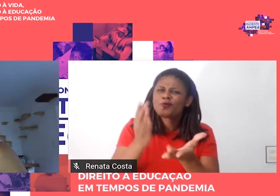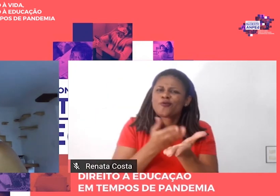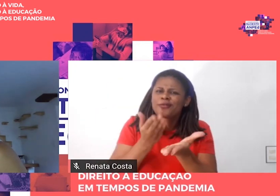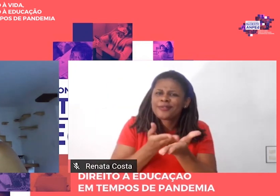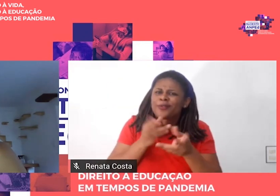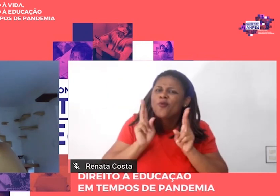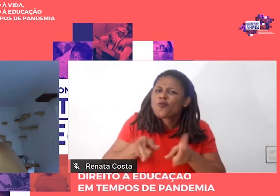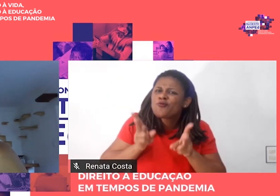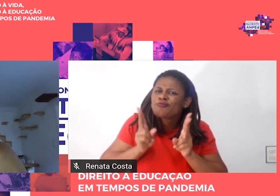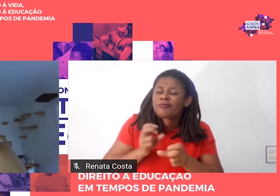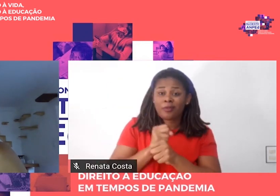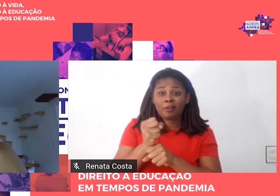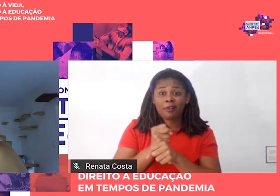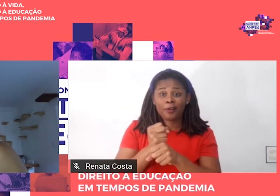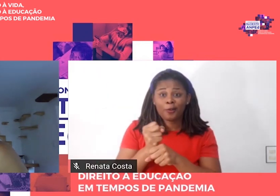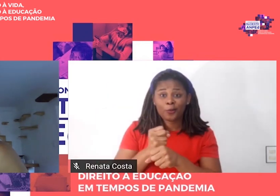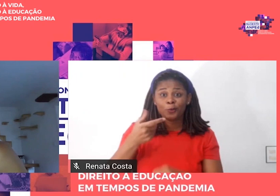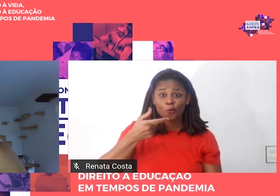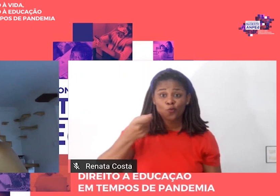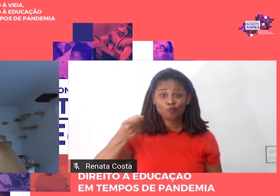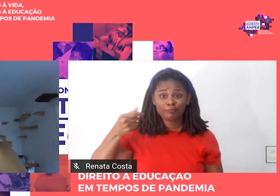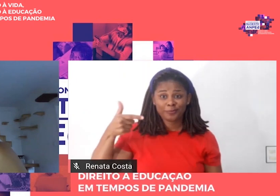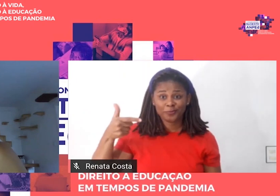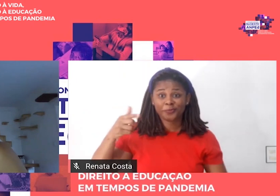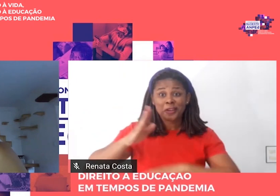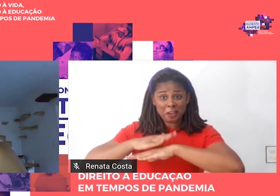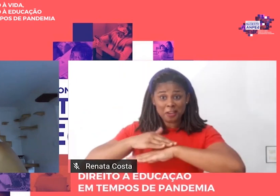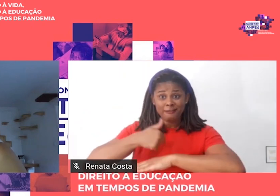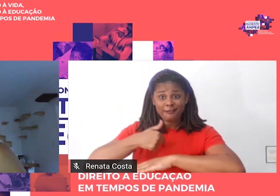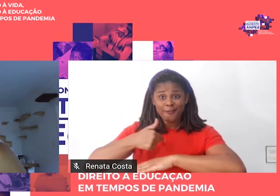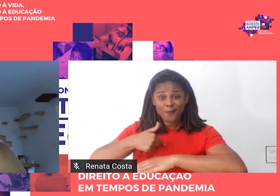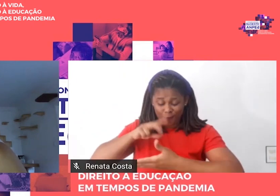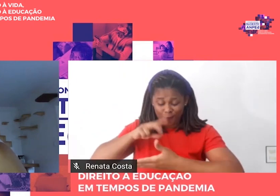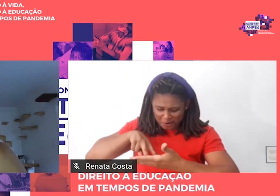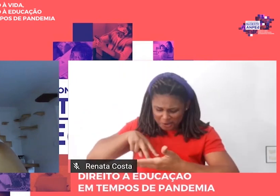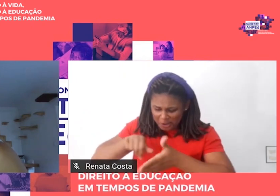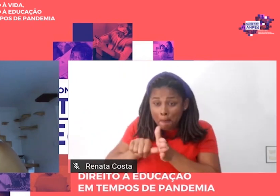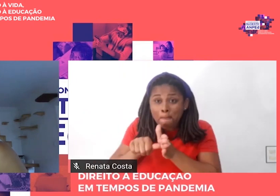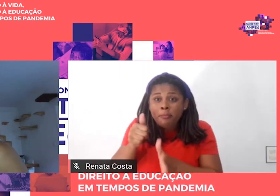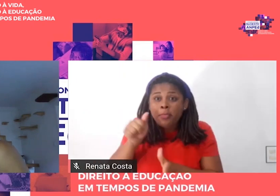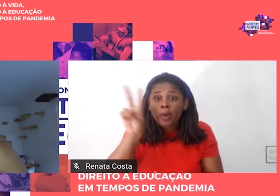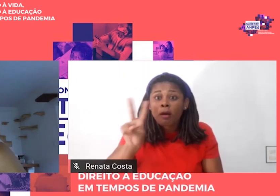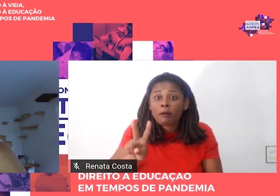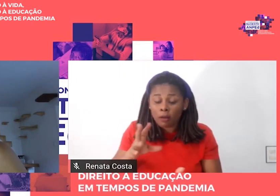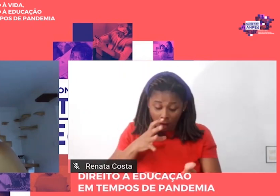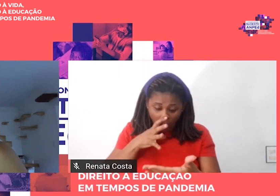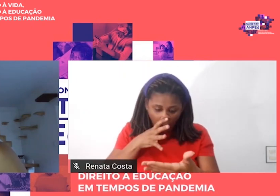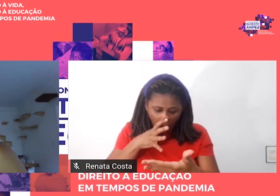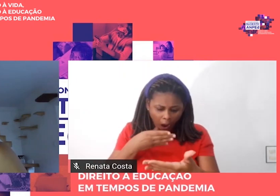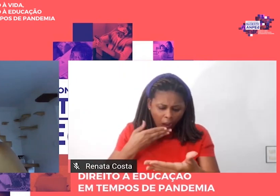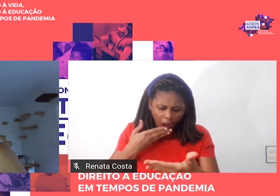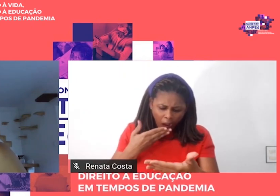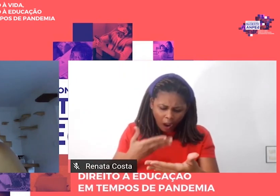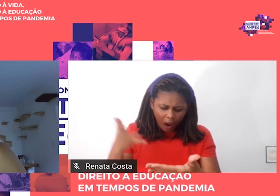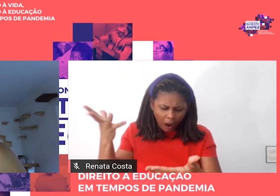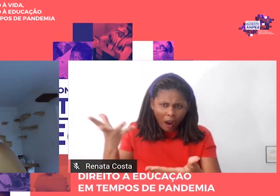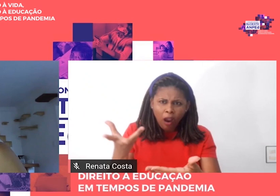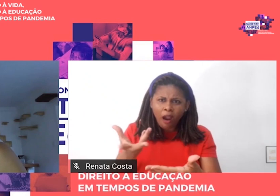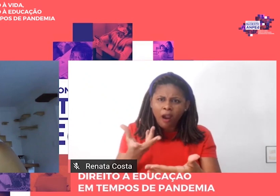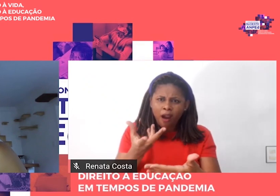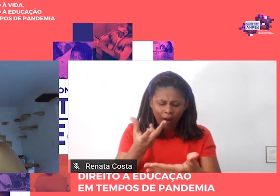quando fiz minha primeira leitura, estava diante de um clássico, conceito que compreendi